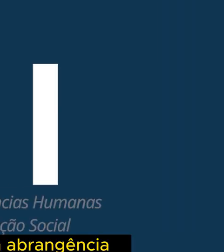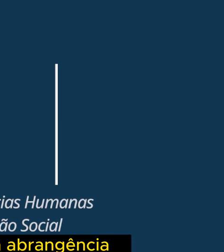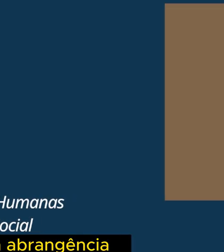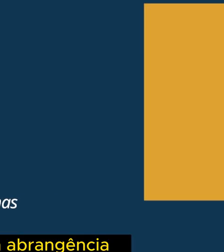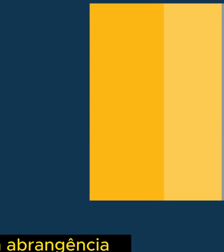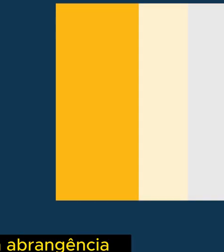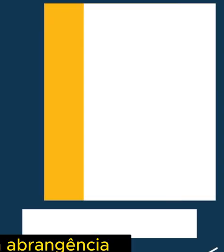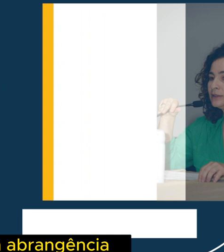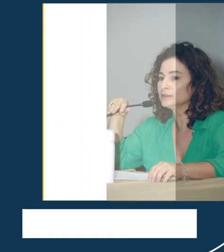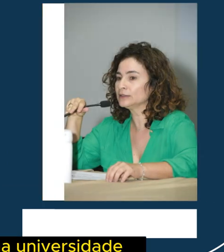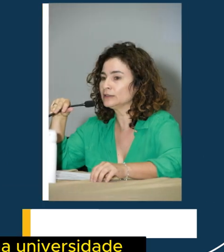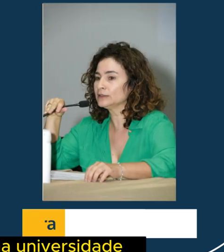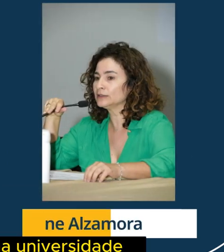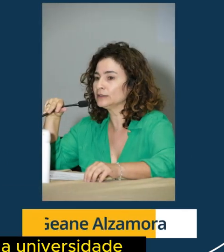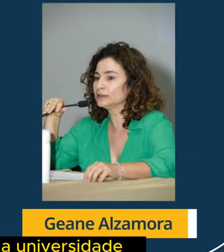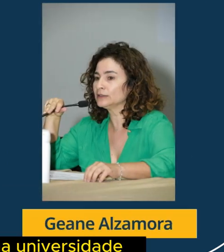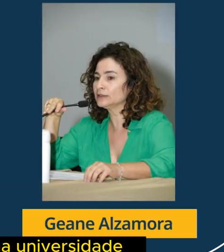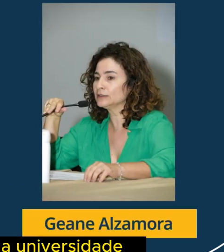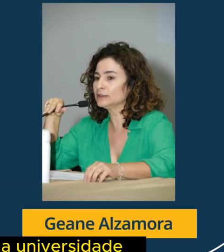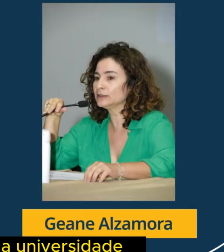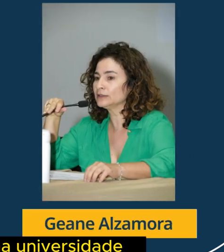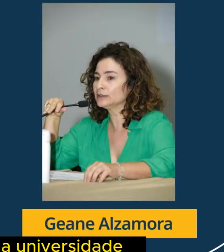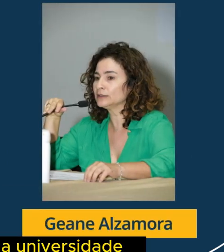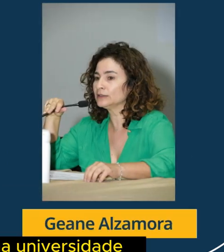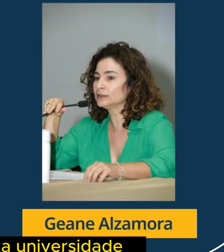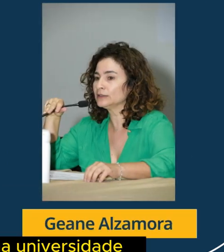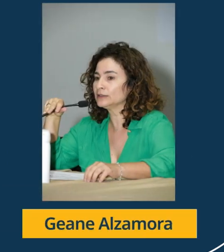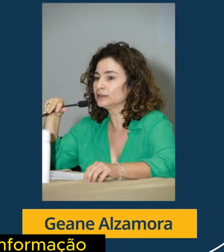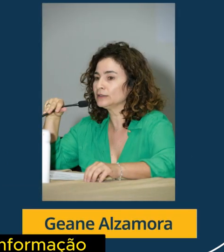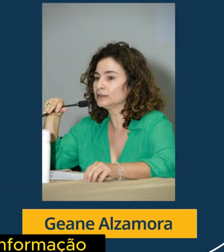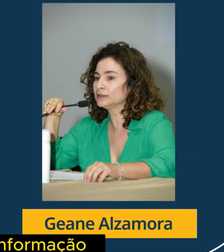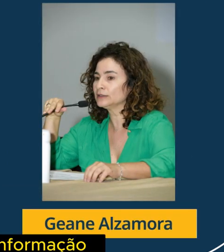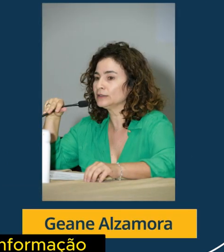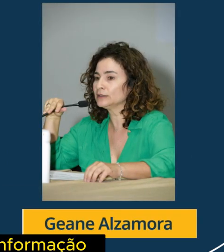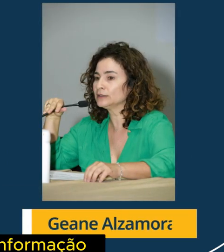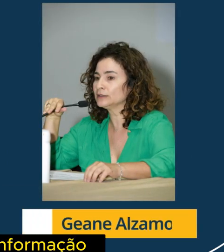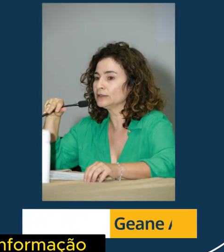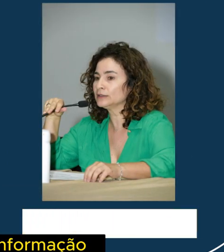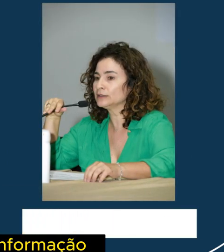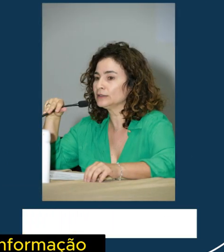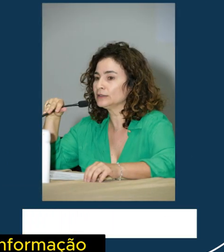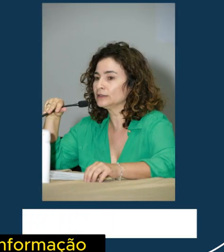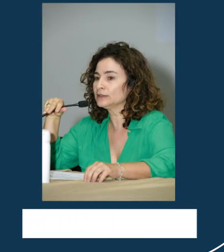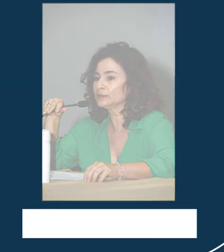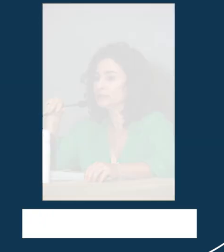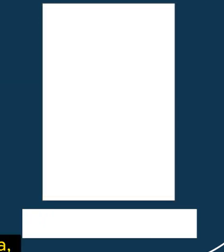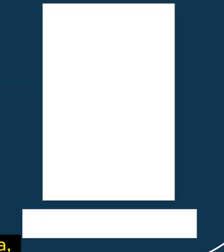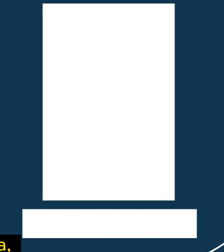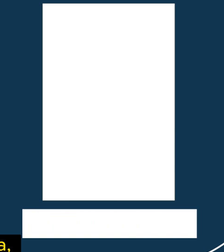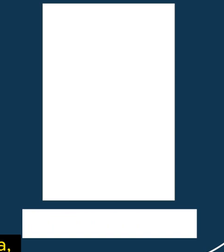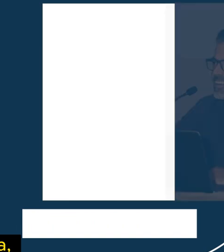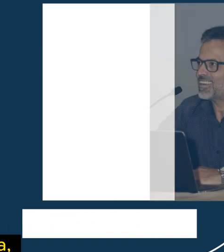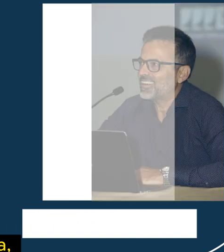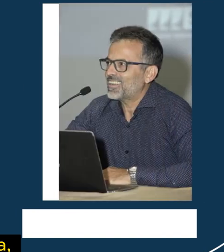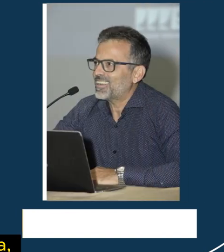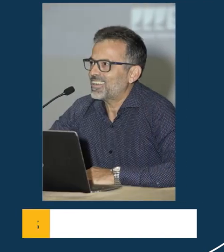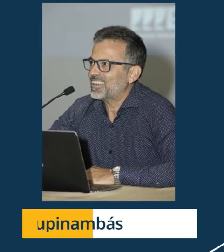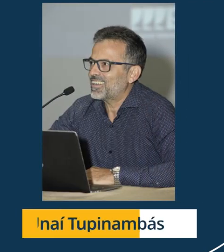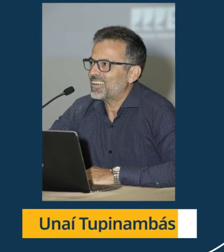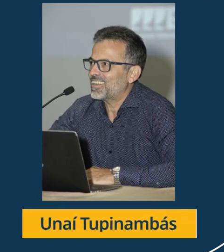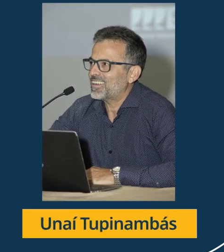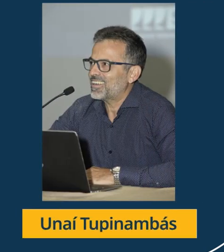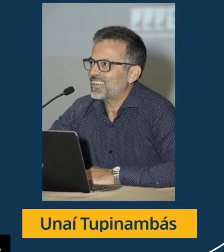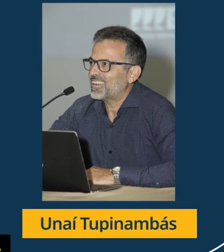empolgante ver a abrangência dos trabalhos desenvolvidos na universidade, visando o combate à desinformação, na ciência política,